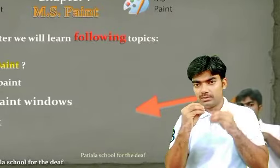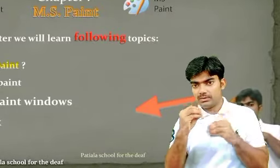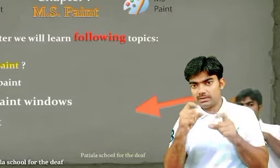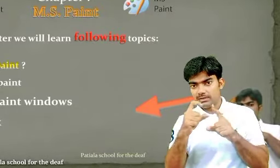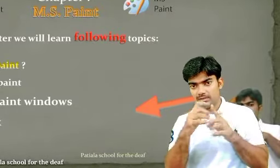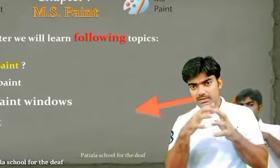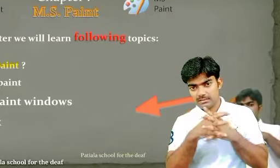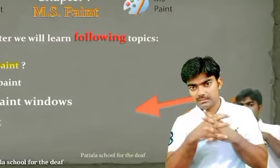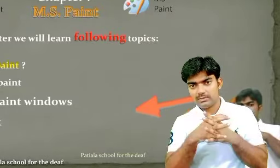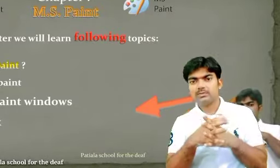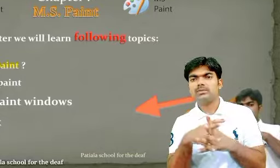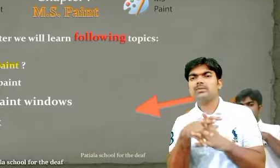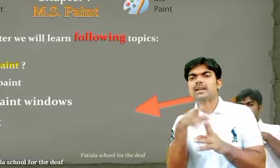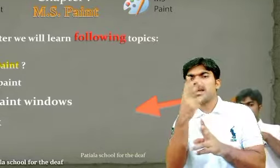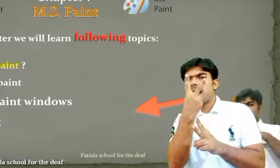3.